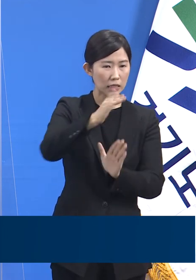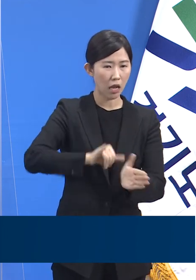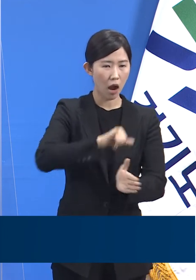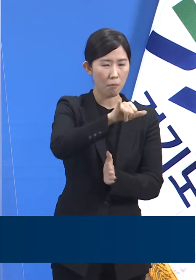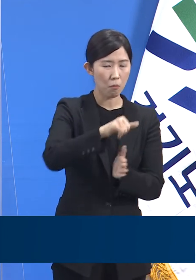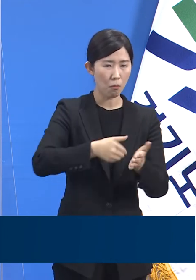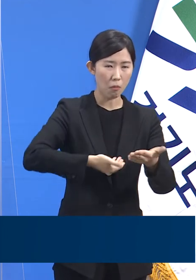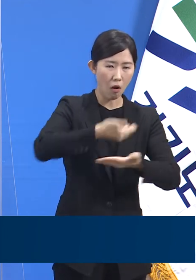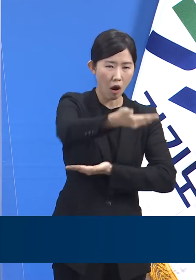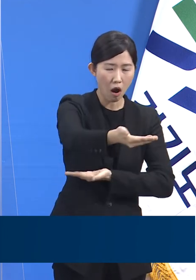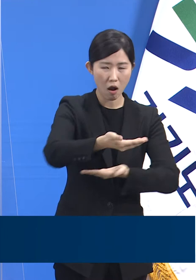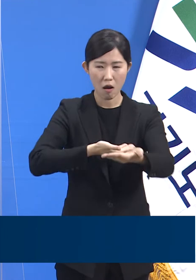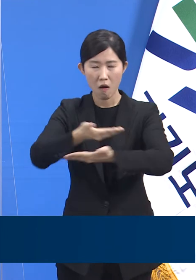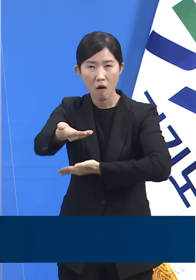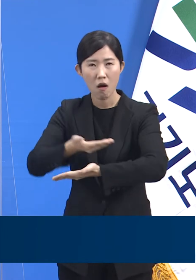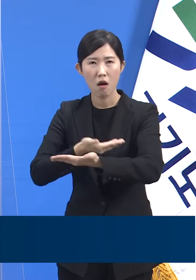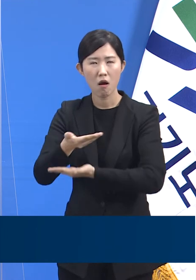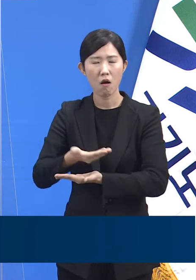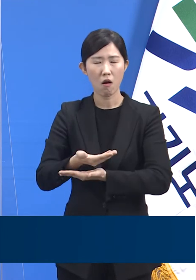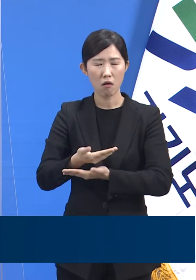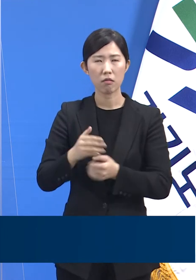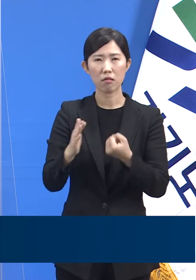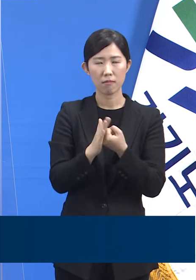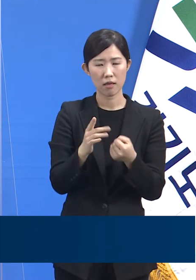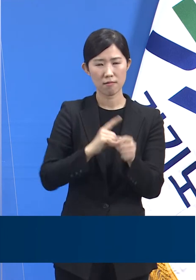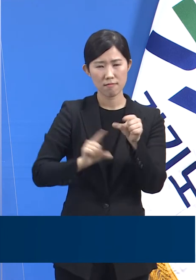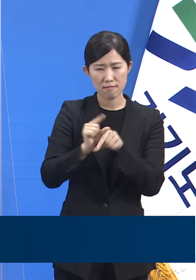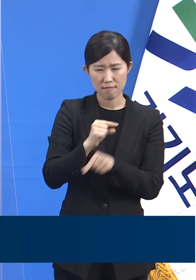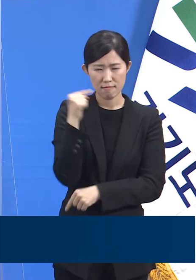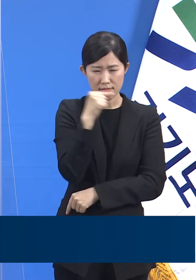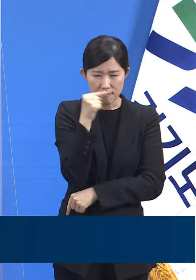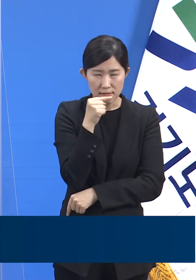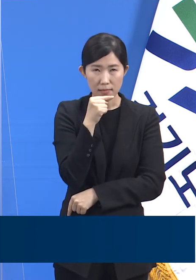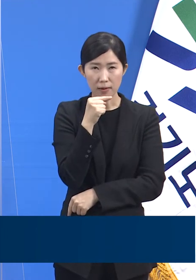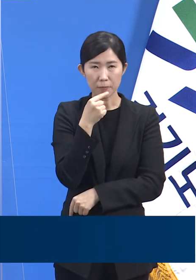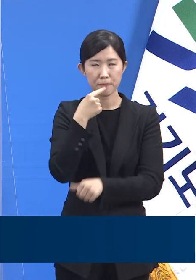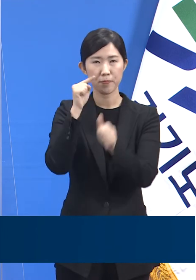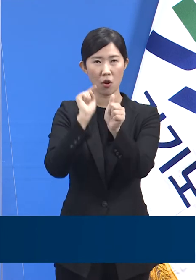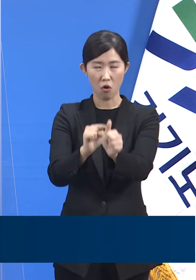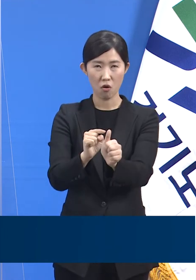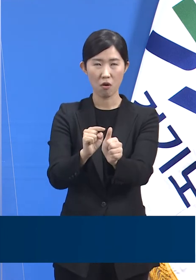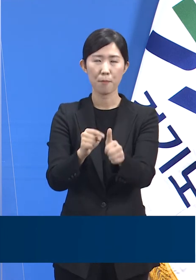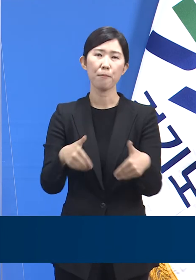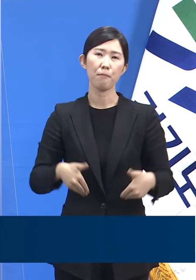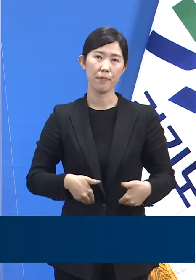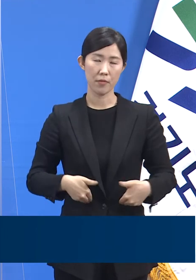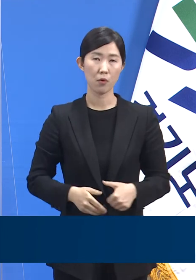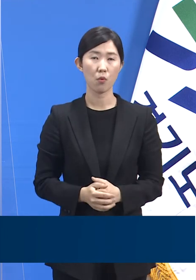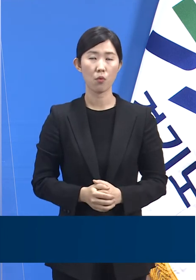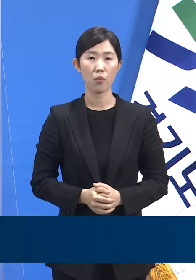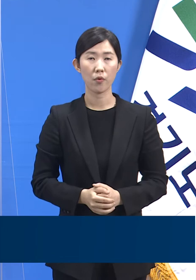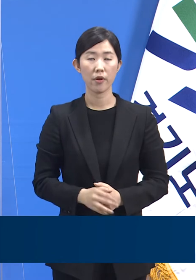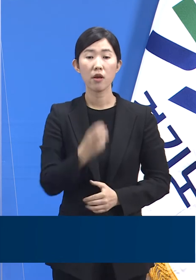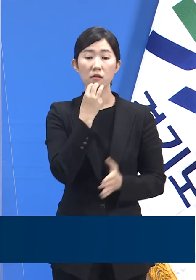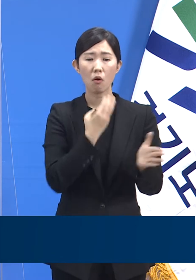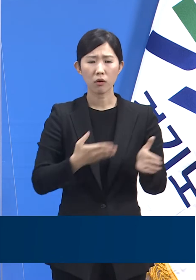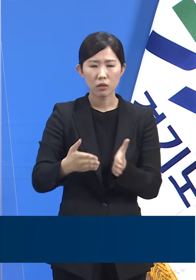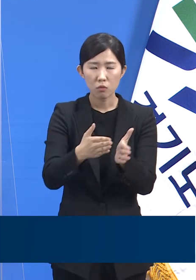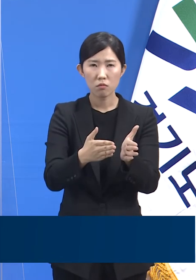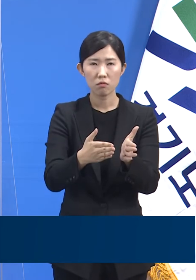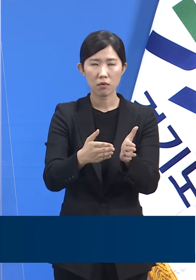불가피했습니다. 이런 현상들은 전국 중에서 경기도에서 특히 두드러졌습니다.